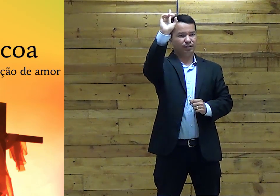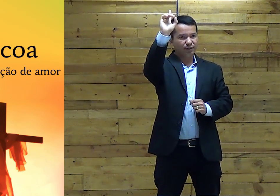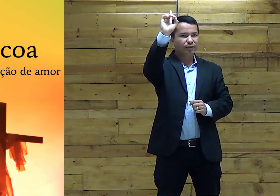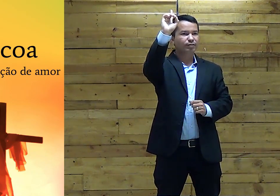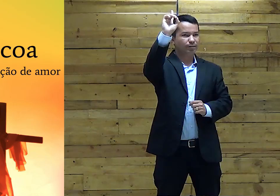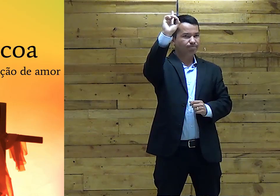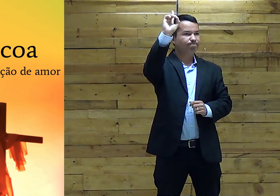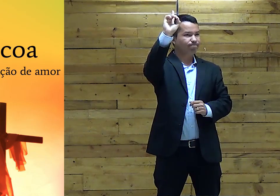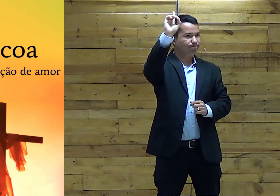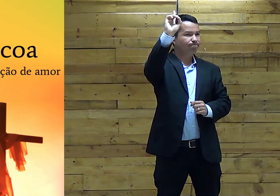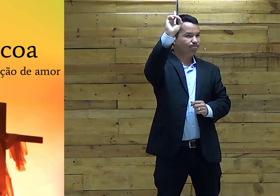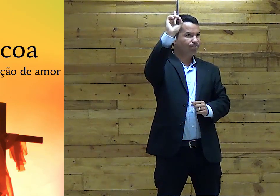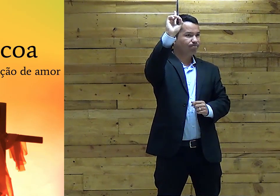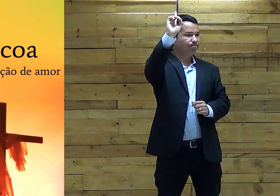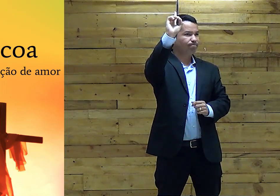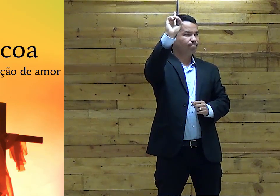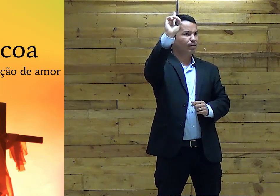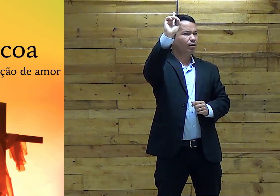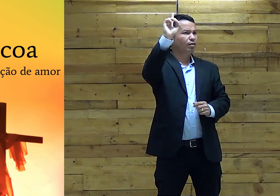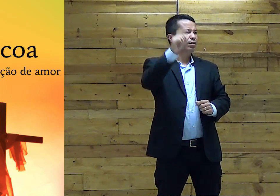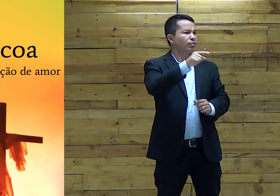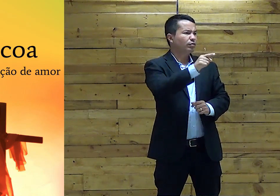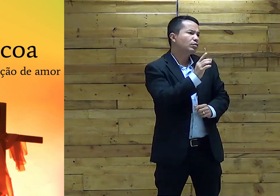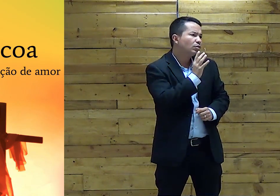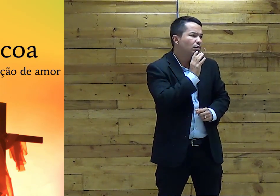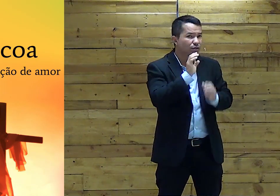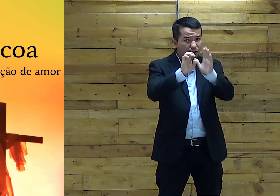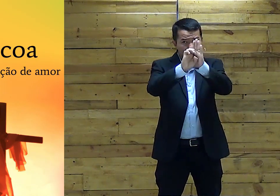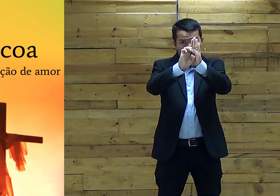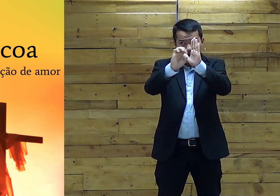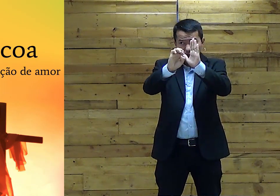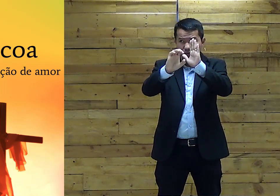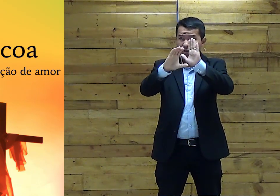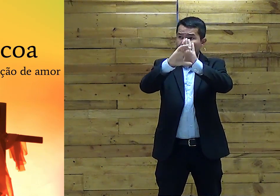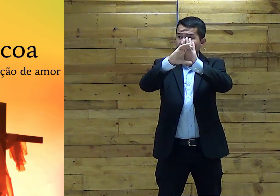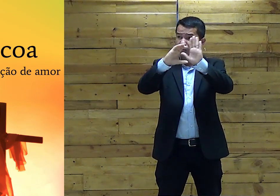demonstração do amor de Deus Você conhece?